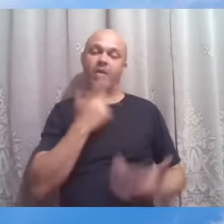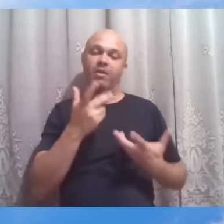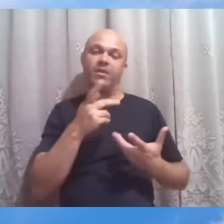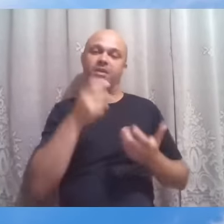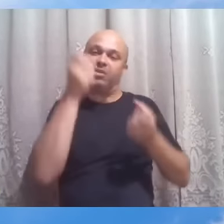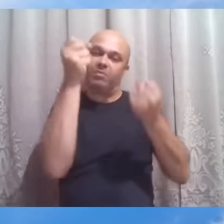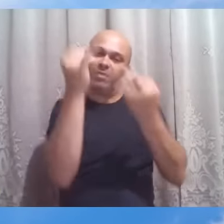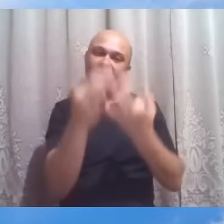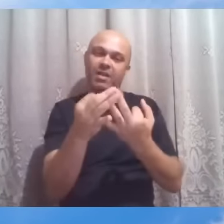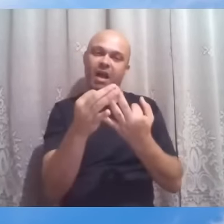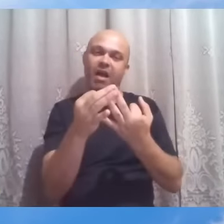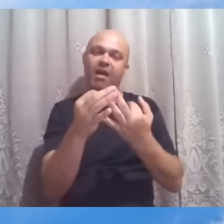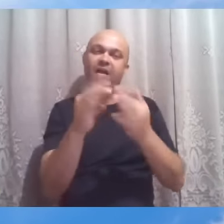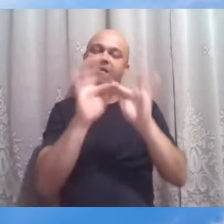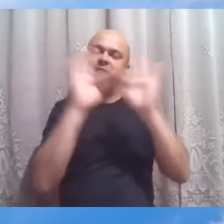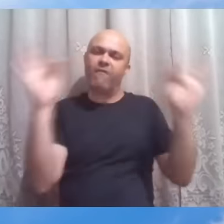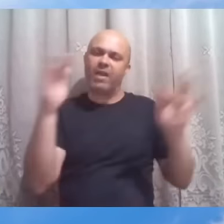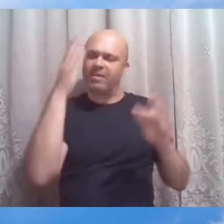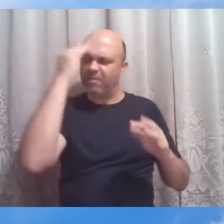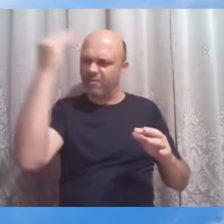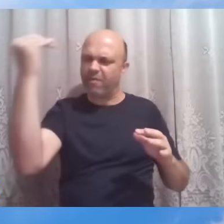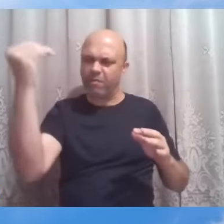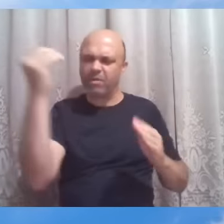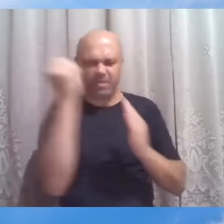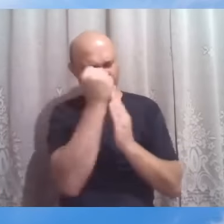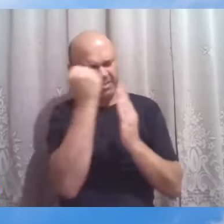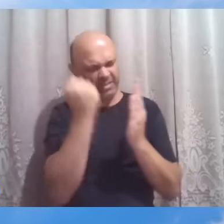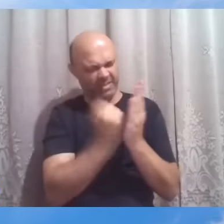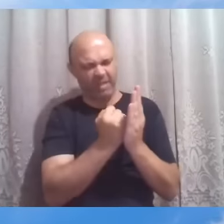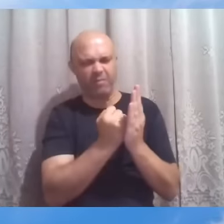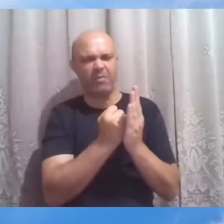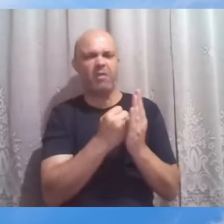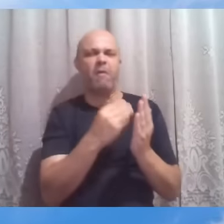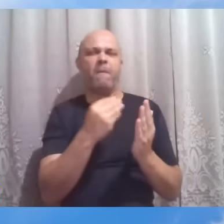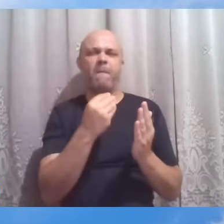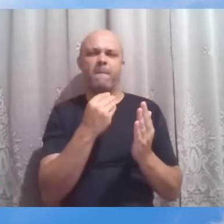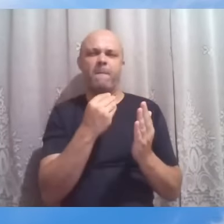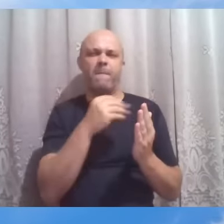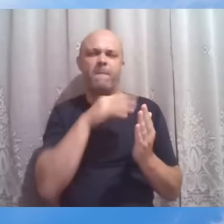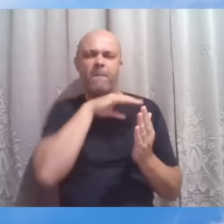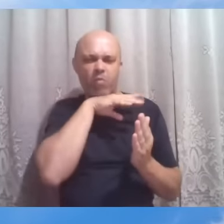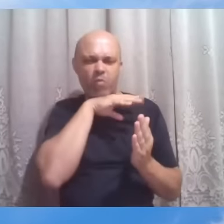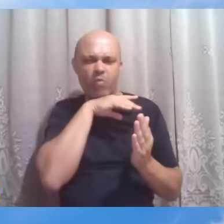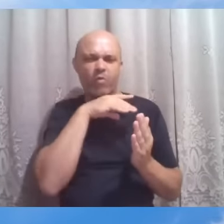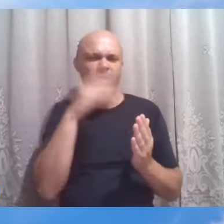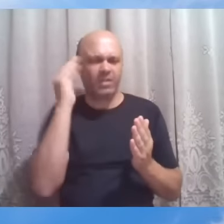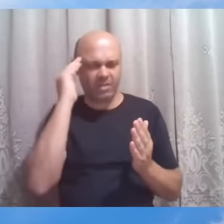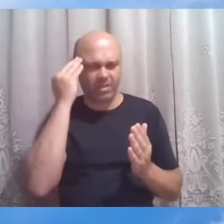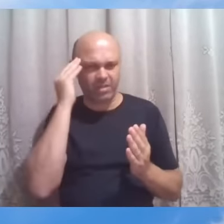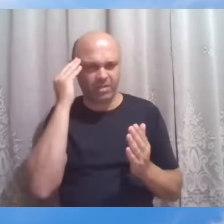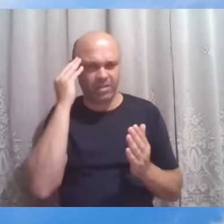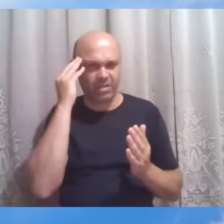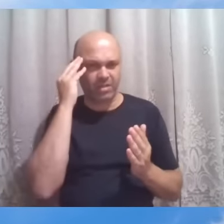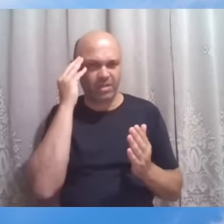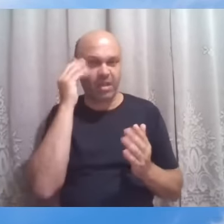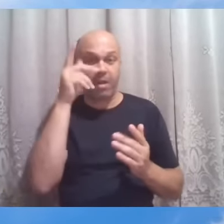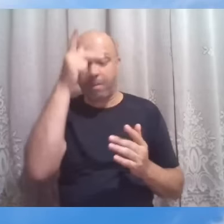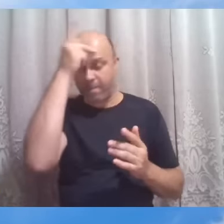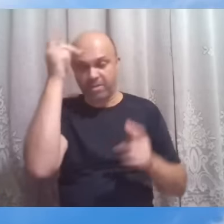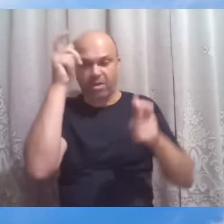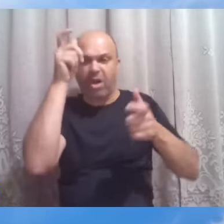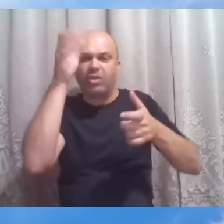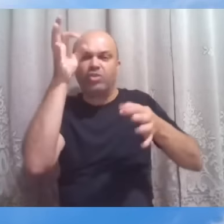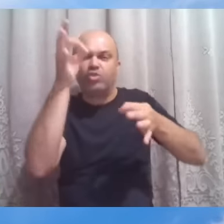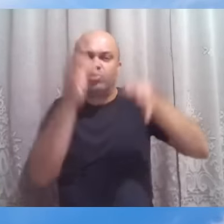sua famosa frase que ao longo dos séculos foi tão mal compreendida o justo viverá pela fé ao